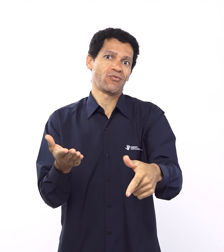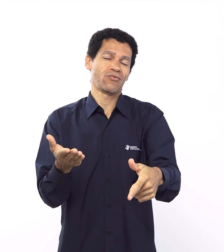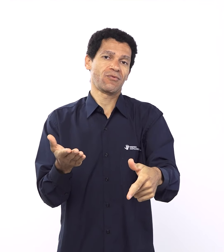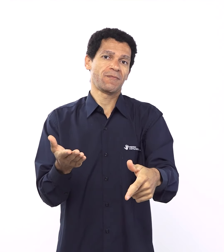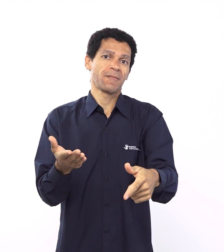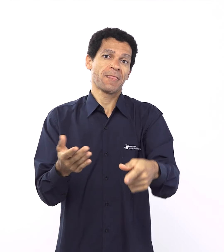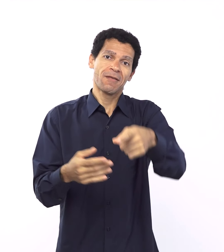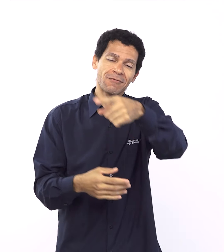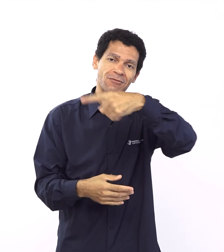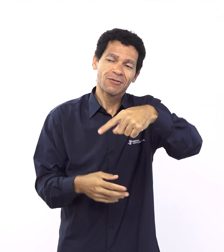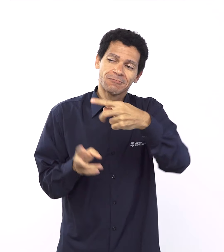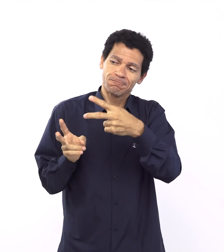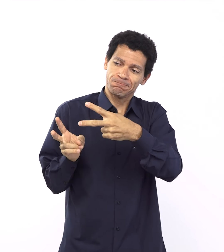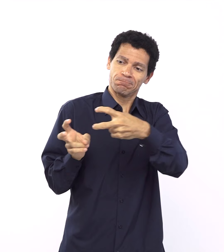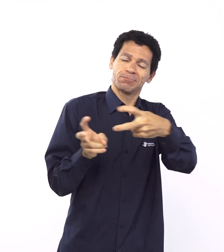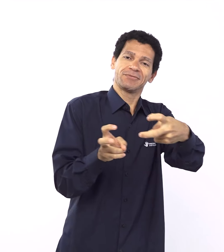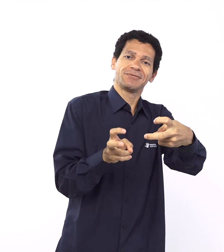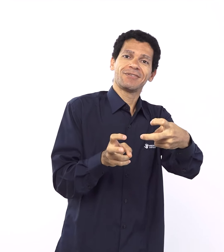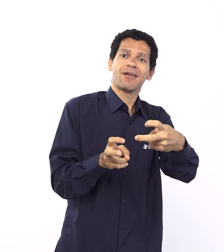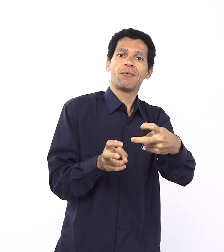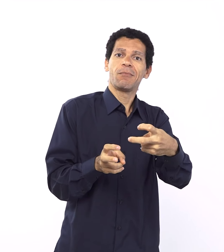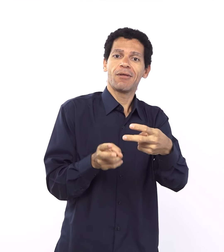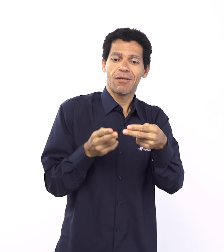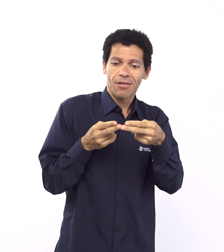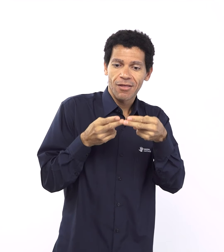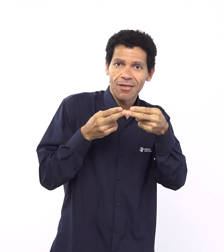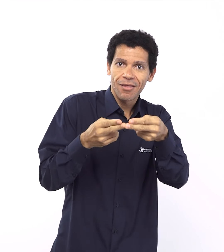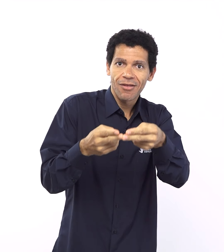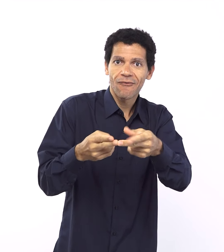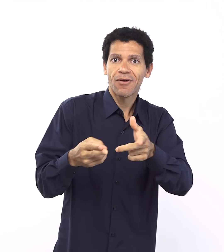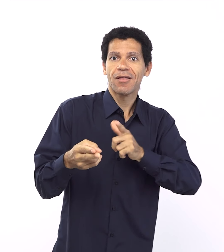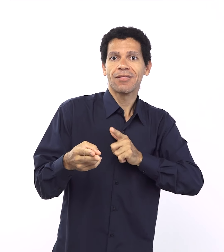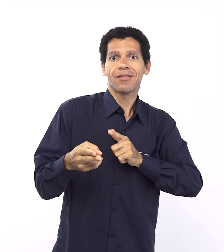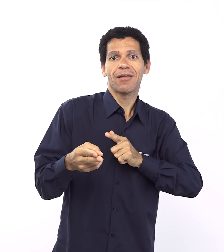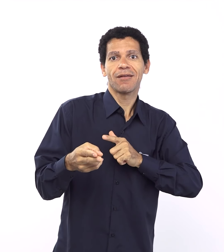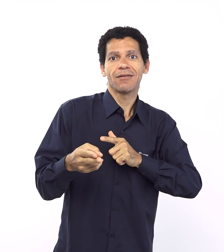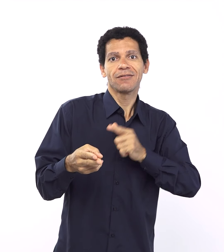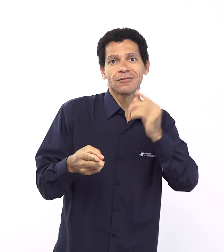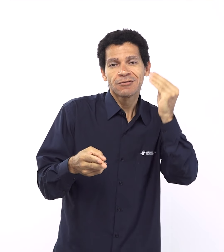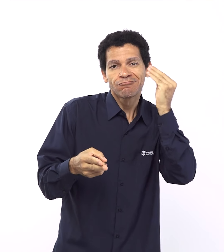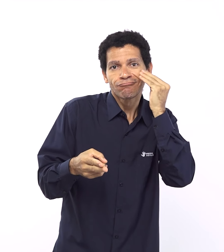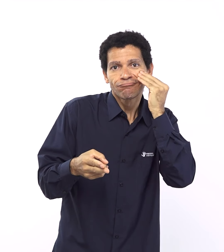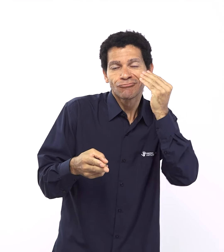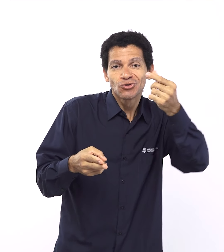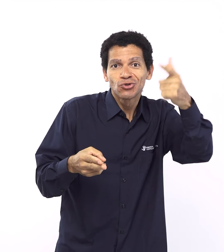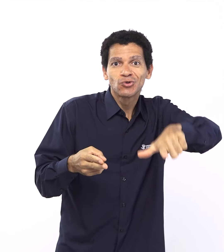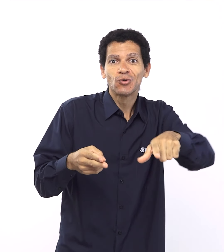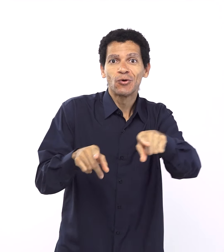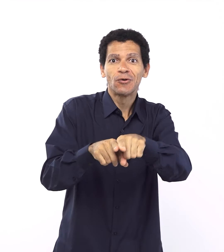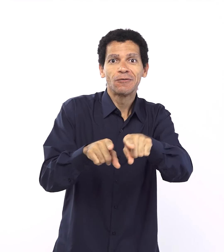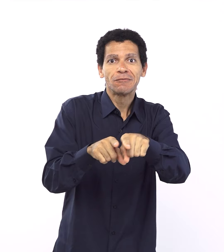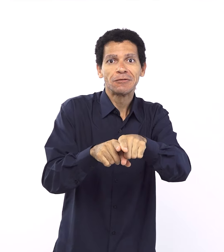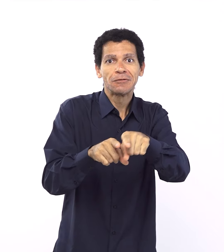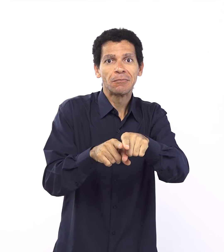É verdade. Eu gostei de uma comparação que tem aqui na lição, né? Com o negócio de bactéria, né? Como é que se